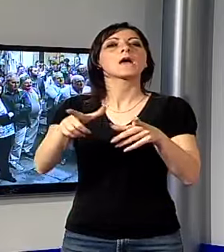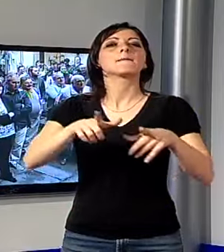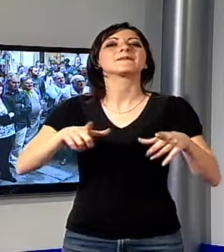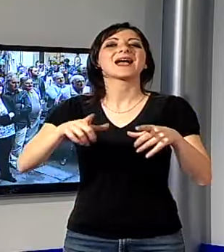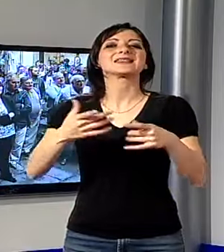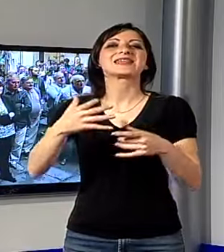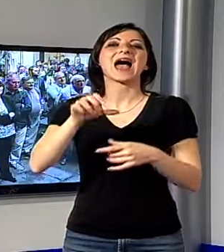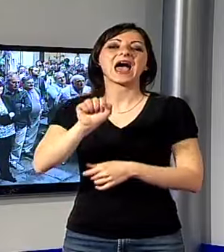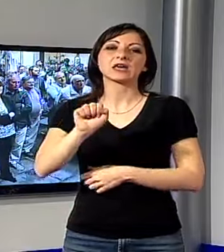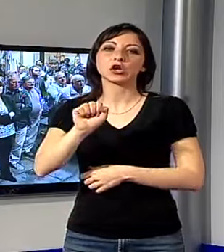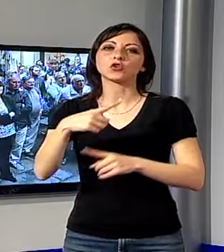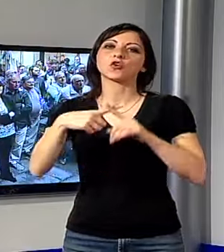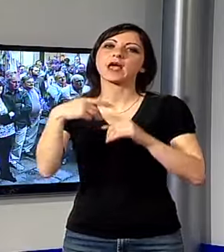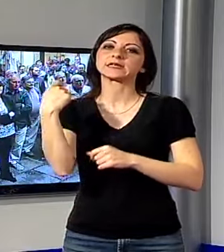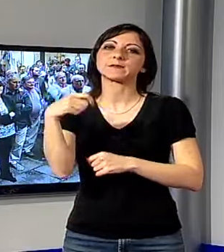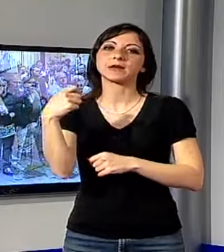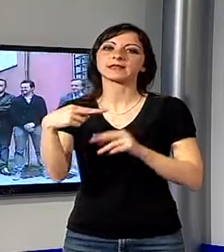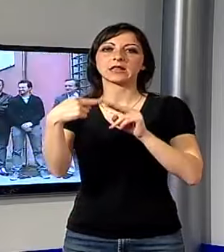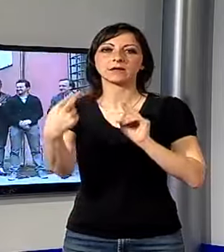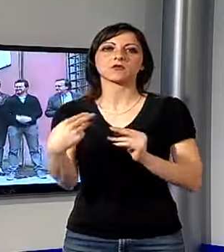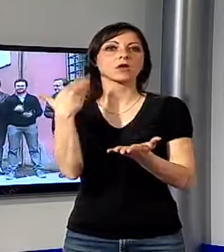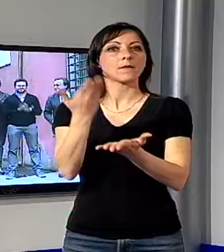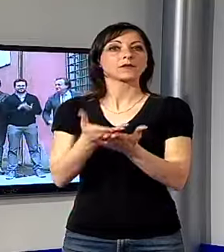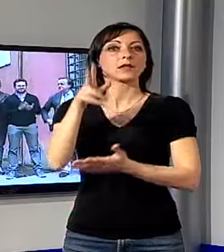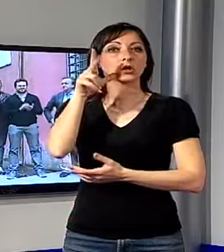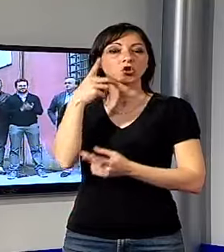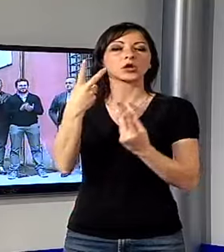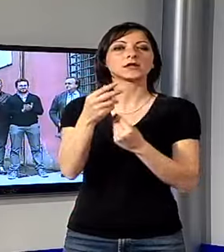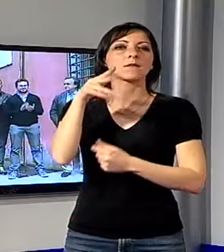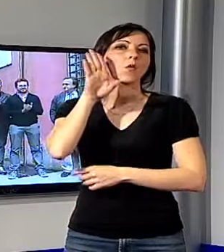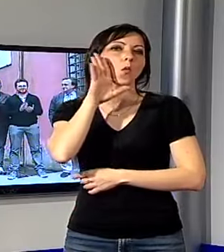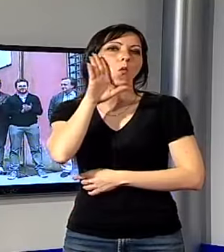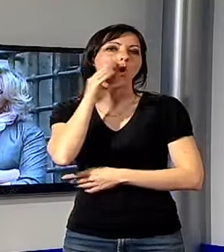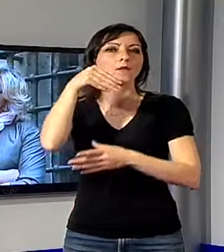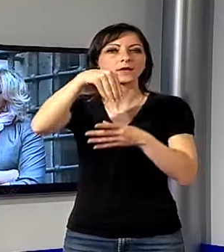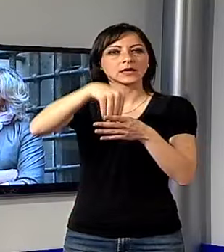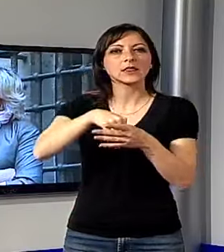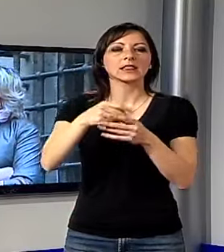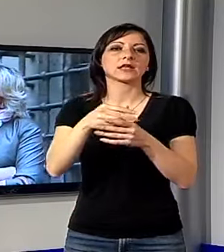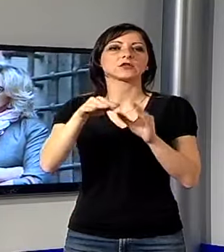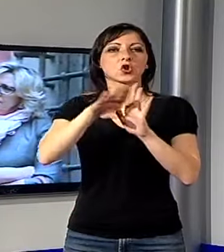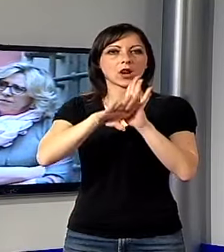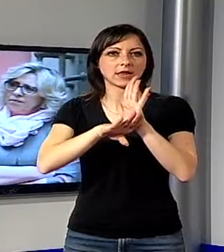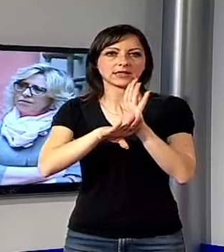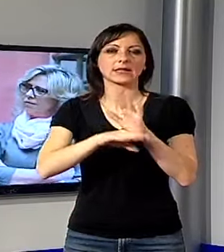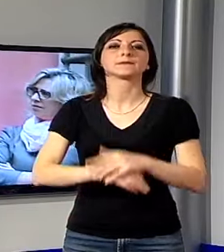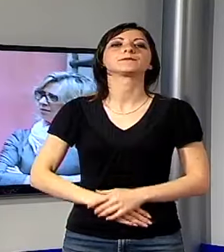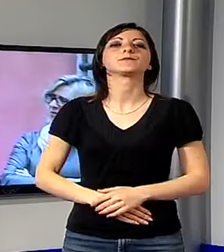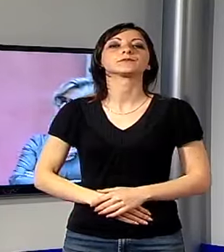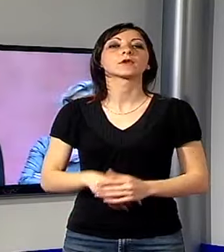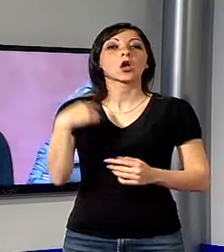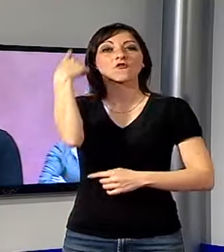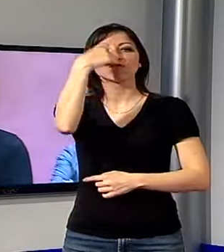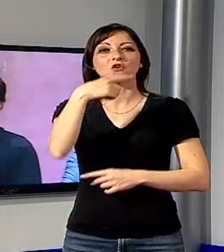presidente della provincia ha presentato le sei donne e i sei uomini che compongono la lista Tagliasacchi sindaco. Volti